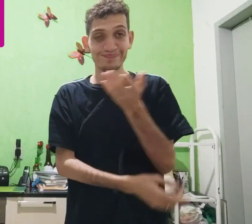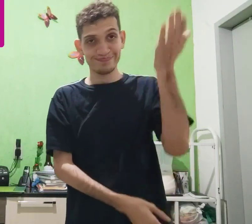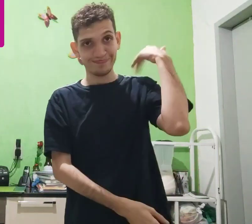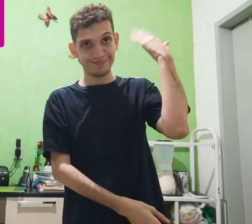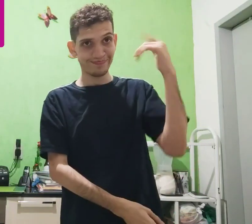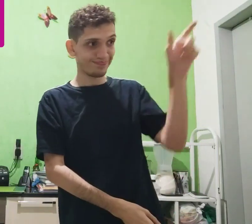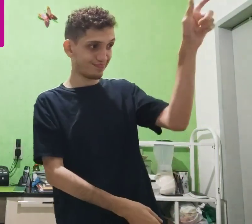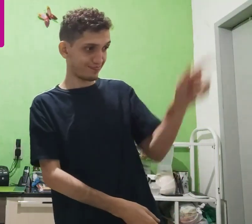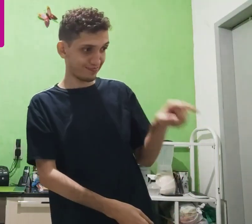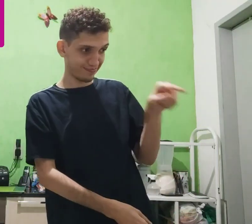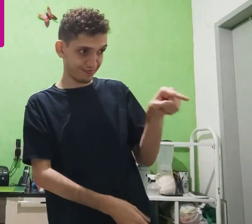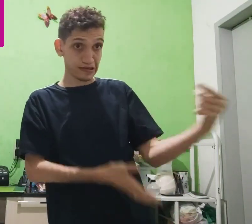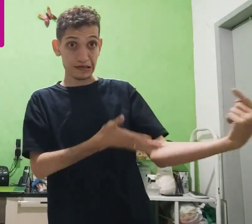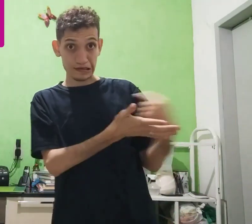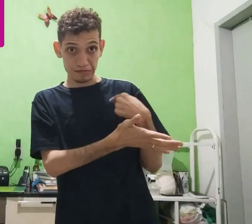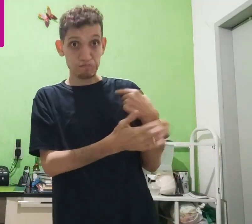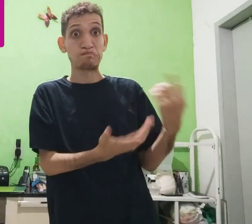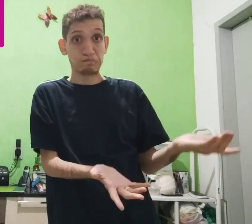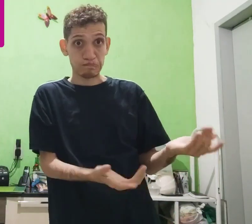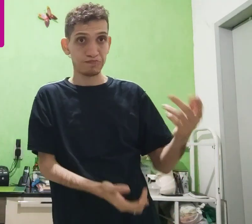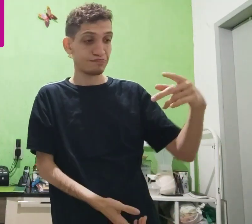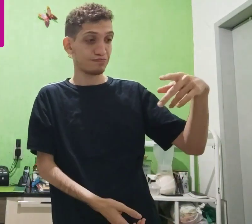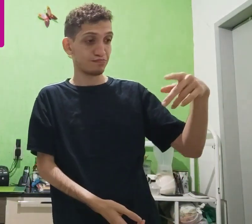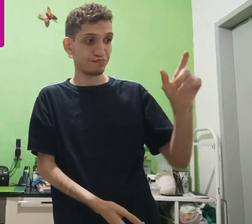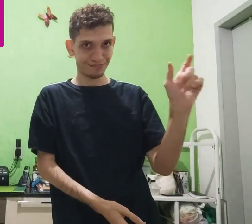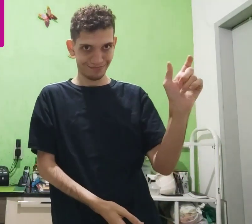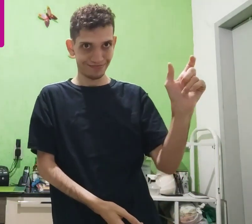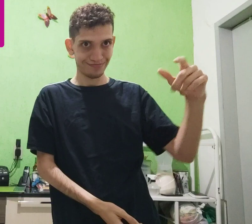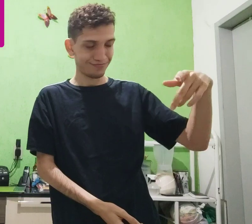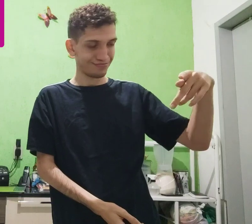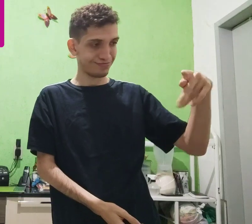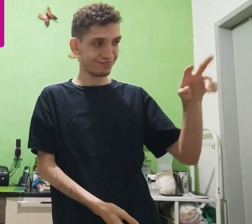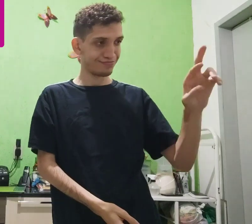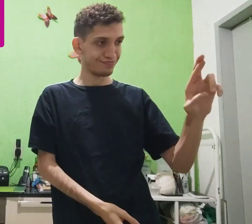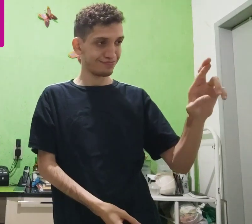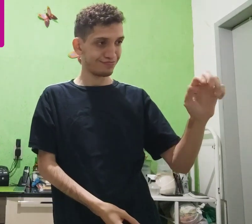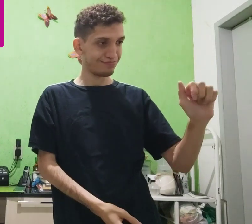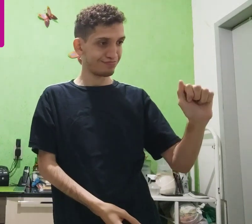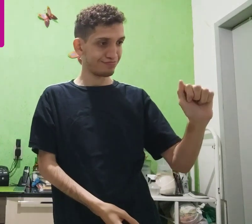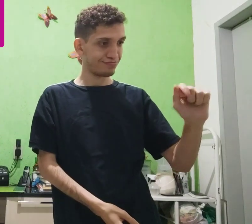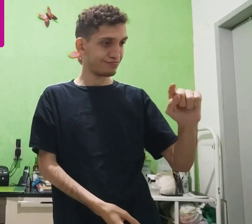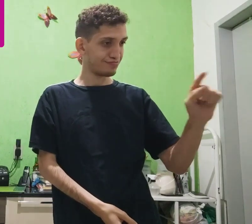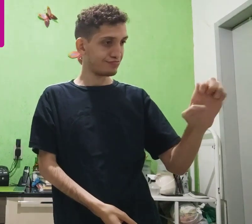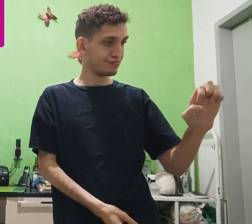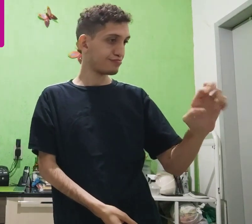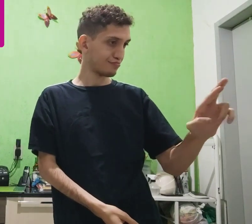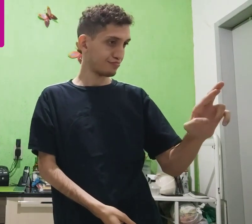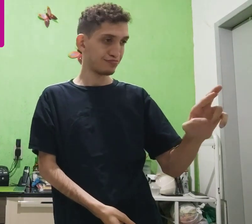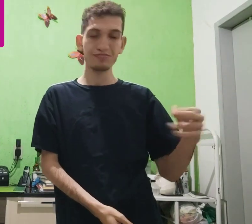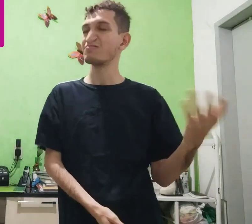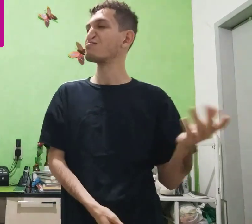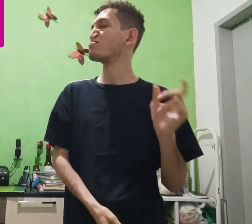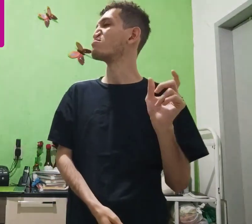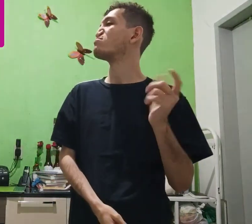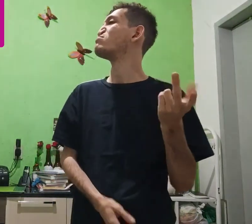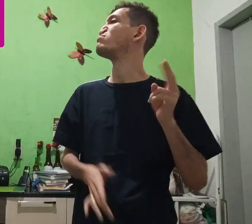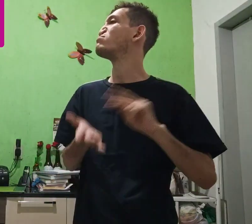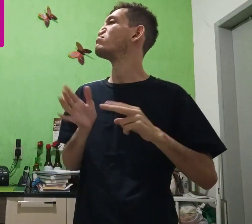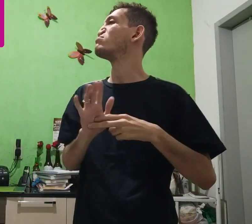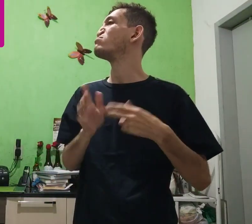Hummm, então, um tempo atrás, essa pessoa me perguntava o quê? Palavra Brasil. Isso